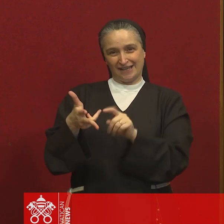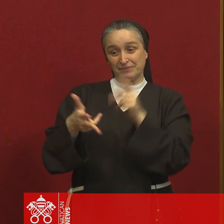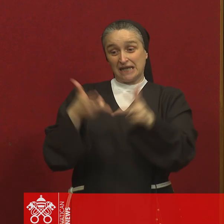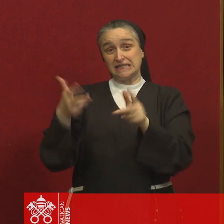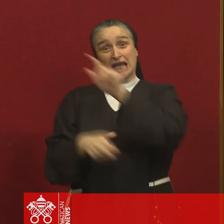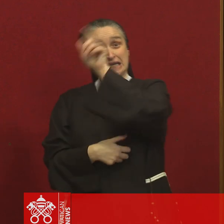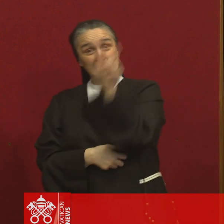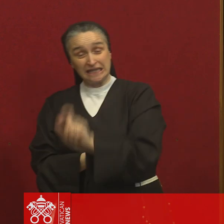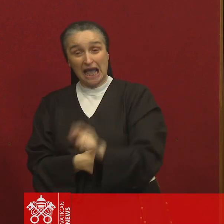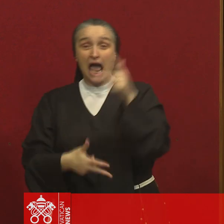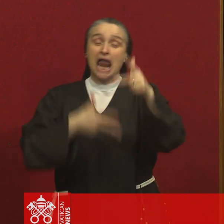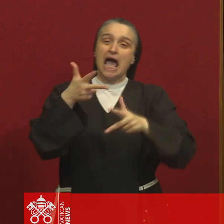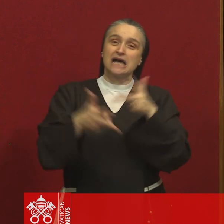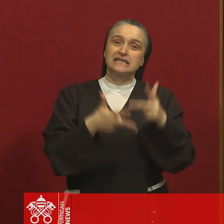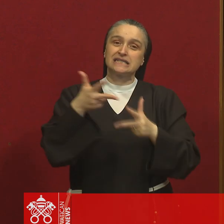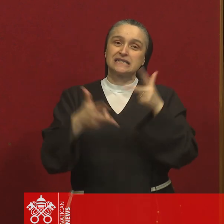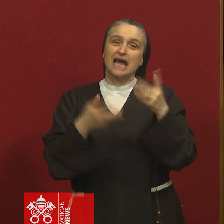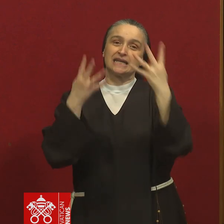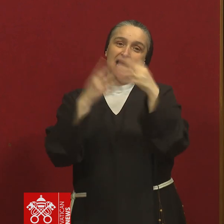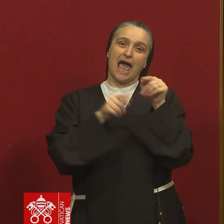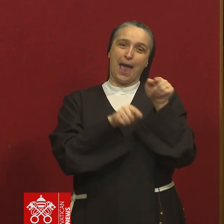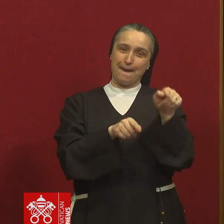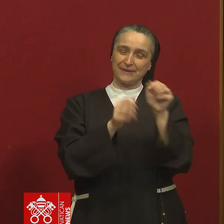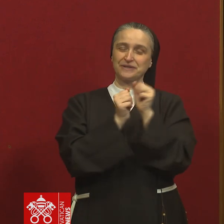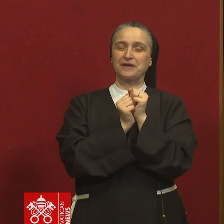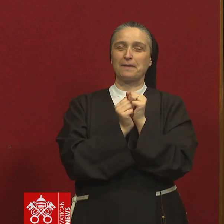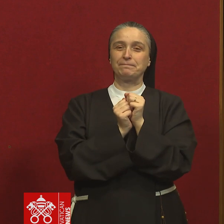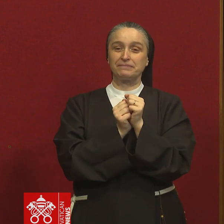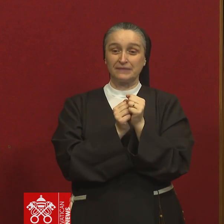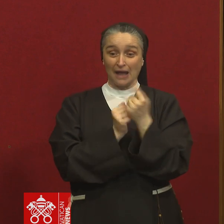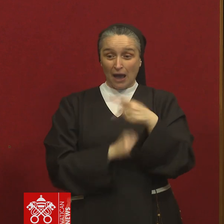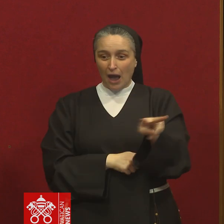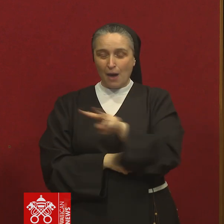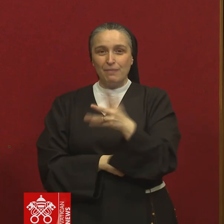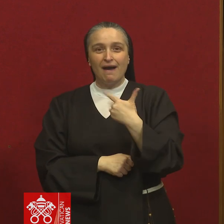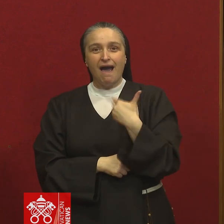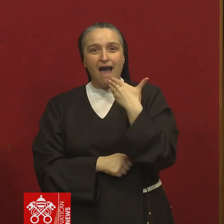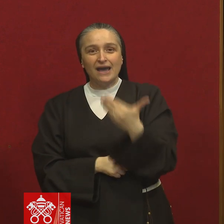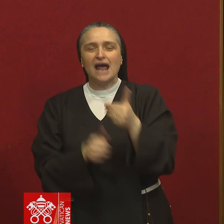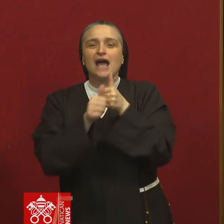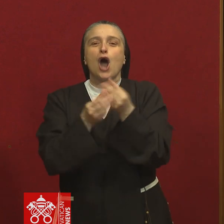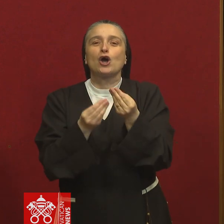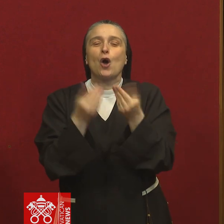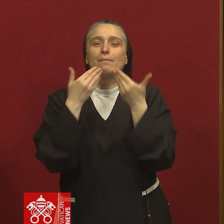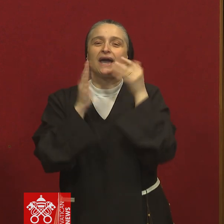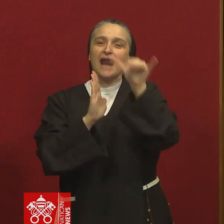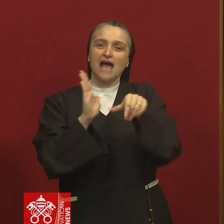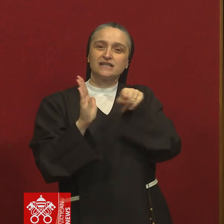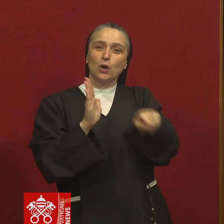dei segni italiana e nella lingua americana dei segni. Saranno possibili attraverso i